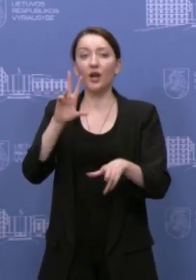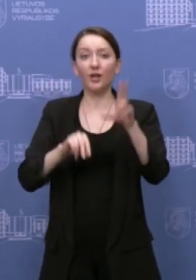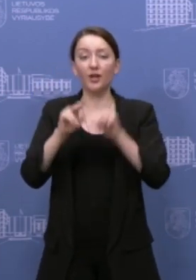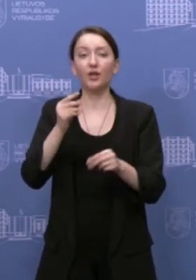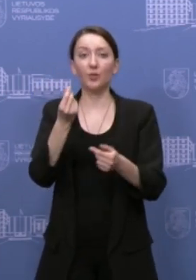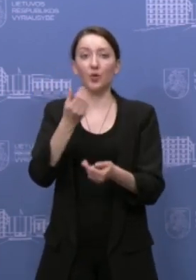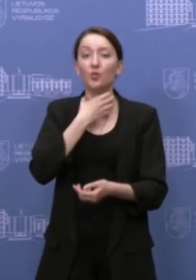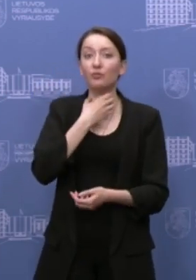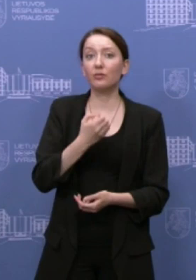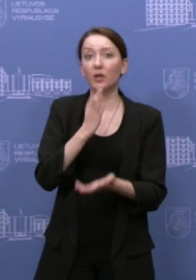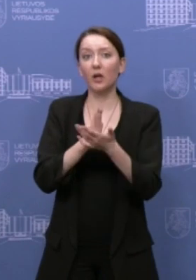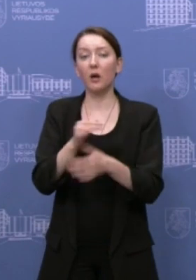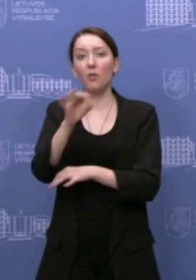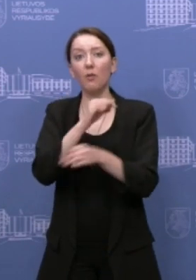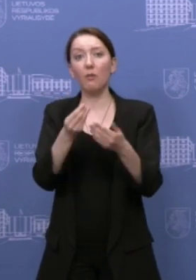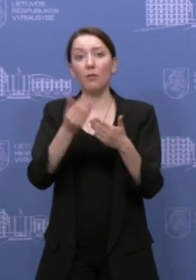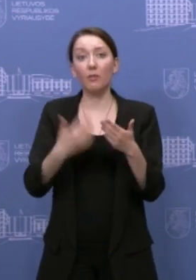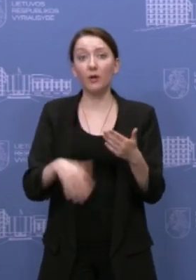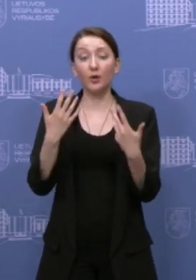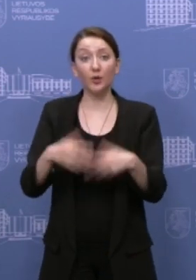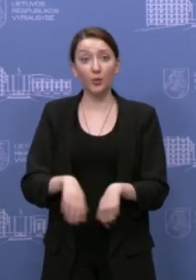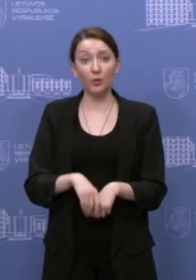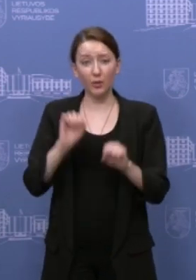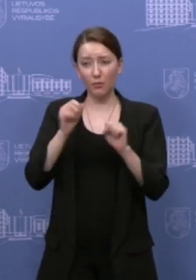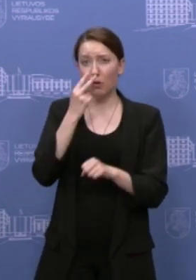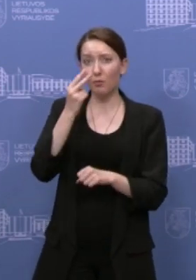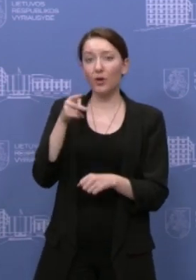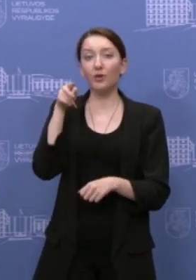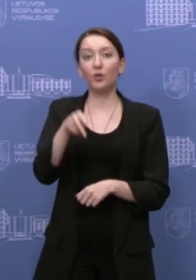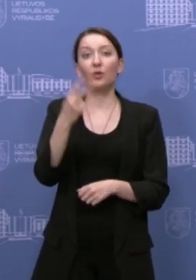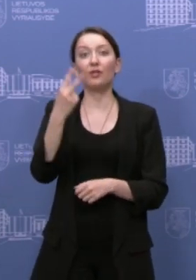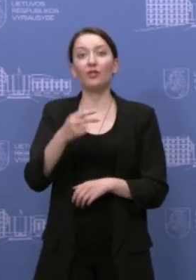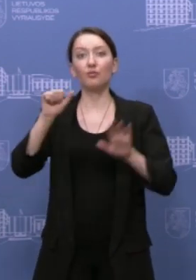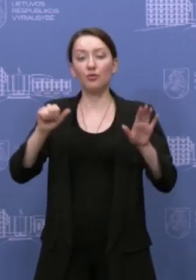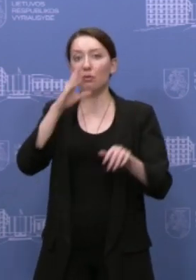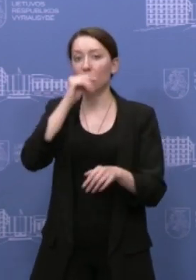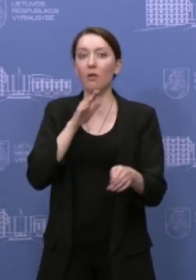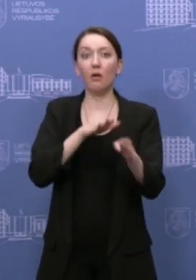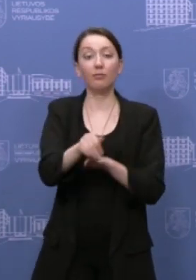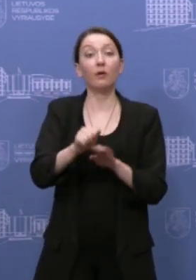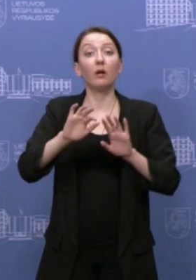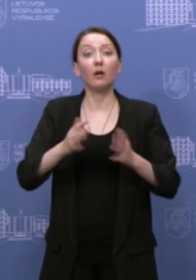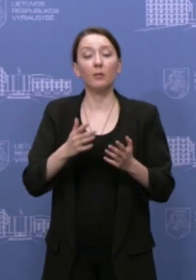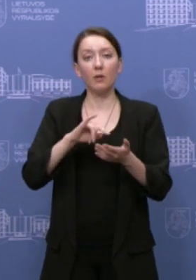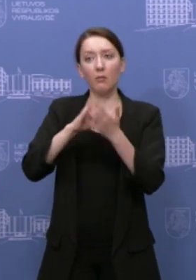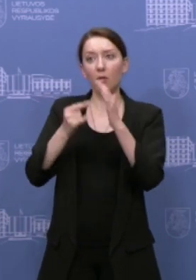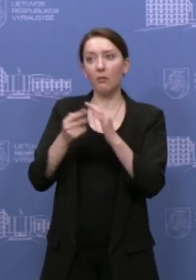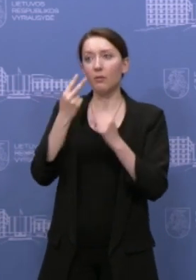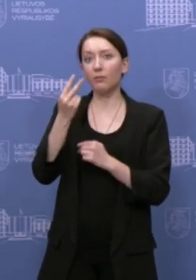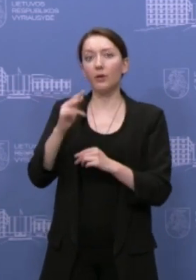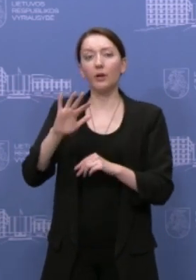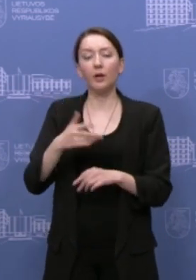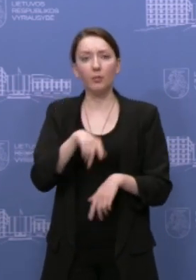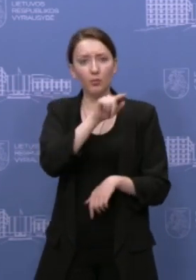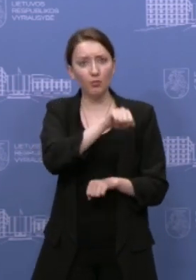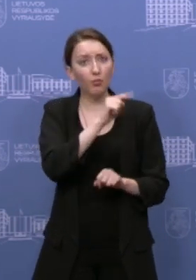neužteks pinigų, projektas yra pabrangęs ir jis gali būti iki 26 metų neįgyvendintas, kaip yra planuojama. Tai ar